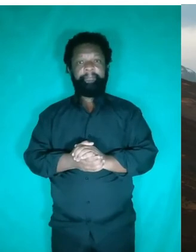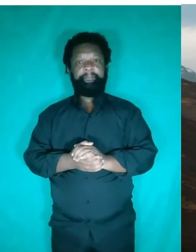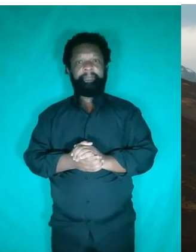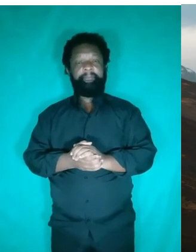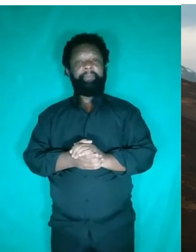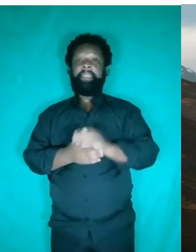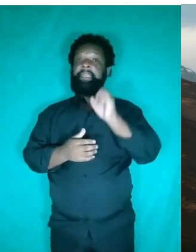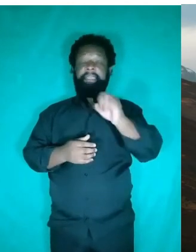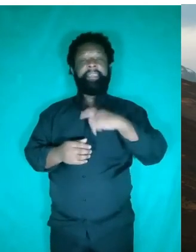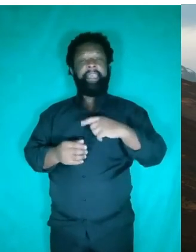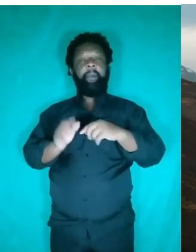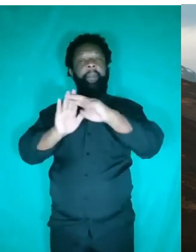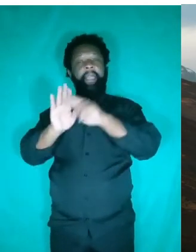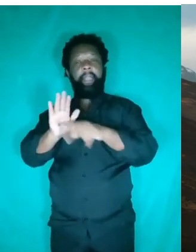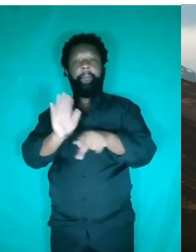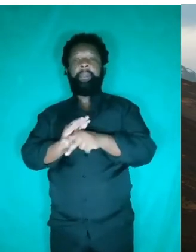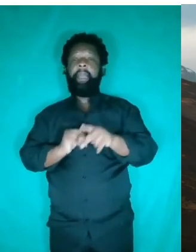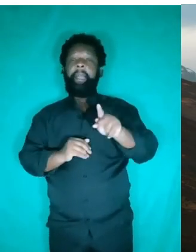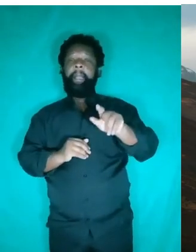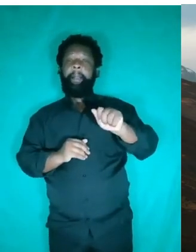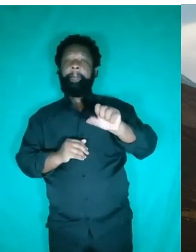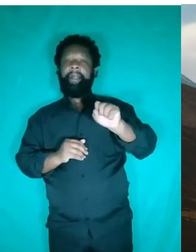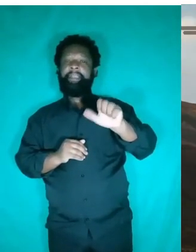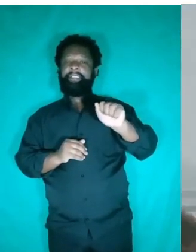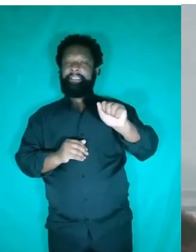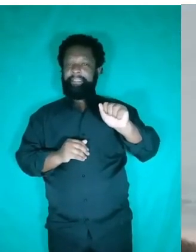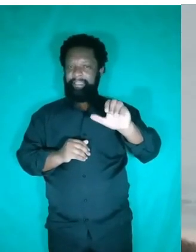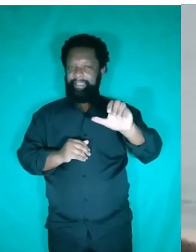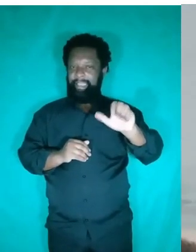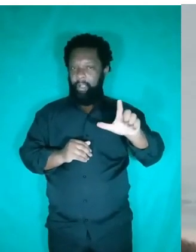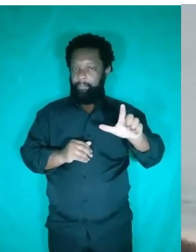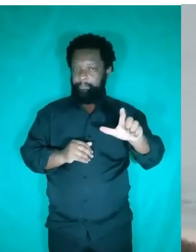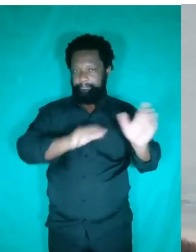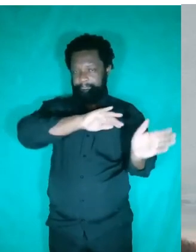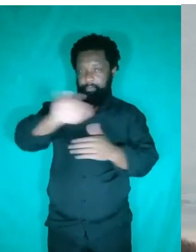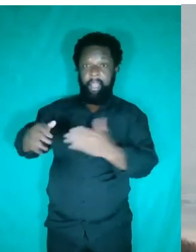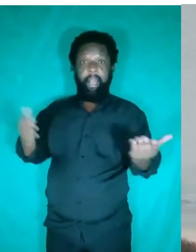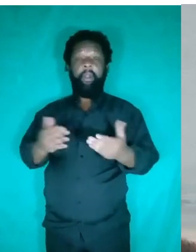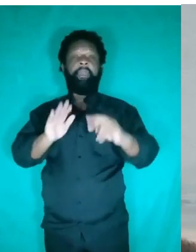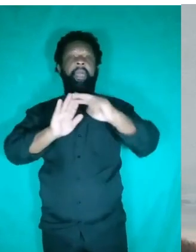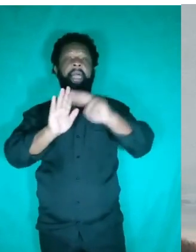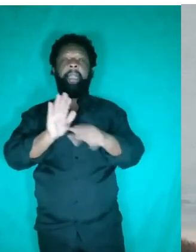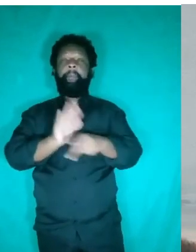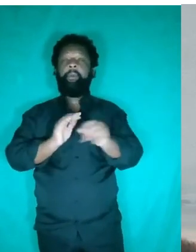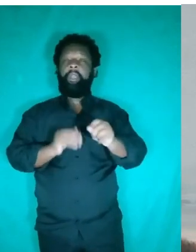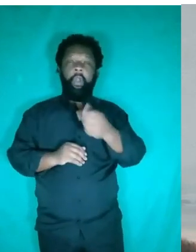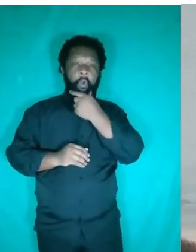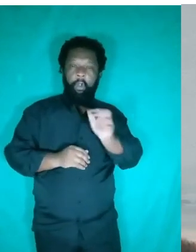Esse foi o princípio de Pascal. E, por fim, o princípio de Arquimedes. Arquimedes, ele observou o seguinte. Que, quando os corpos